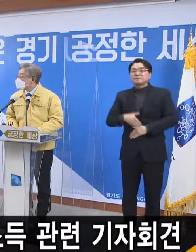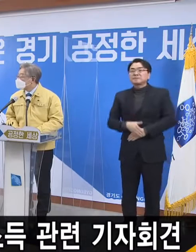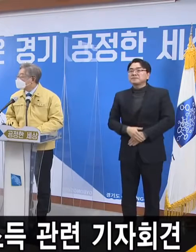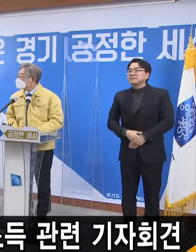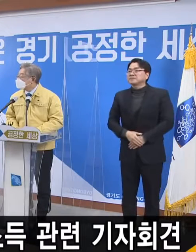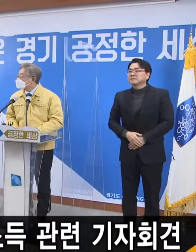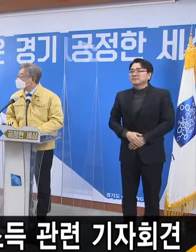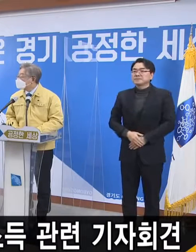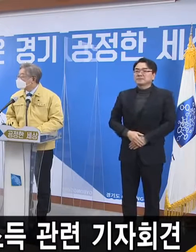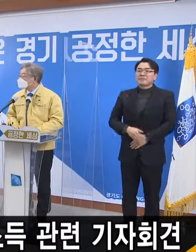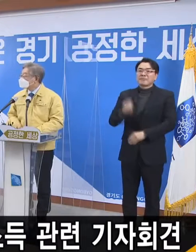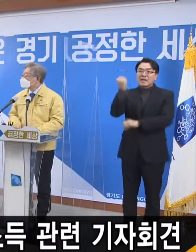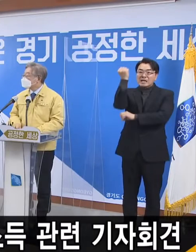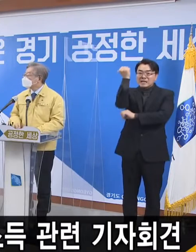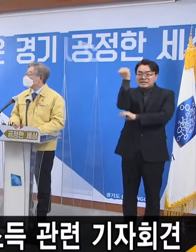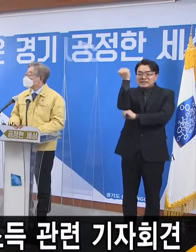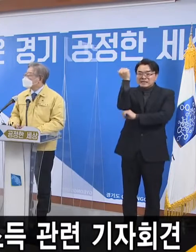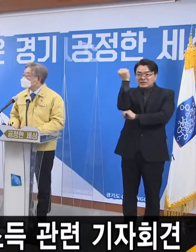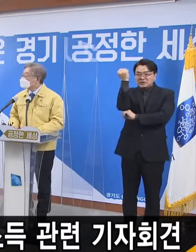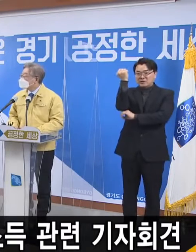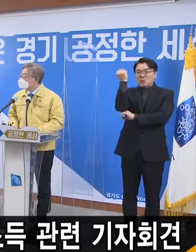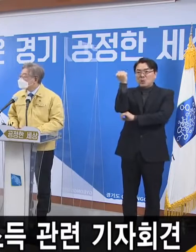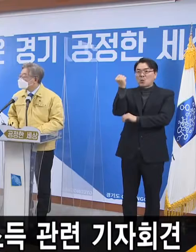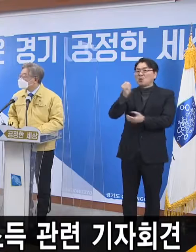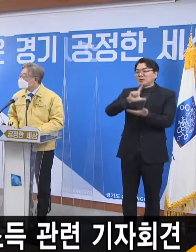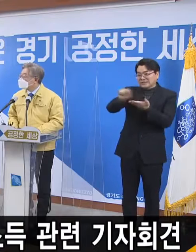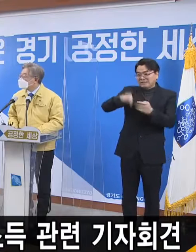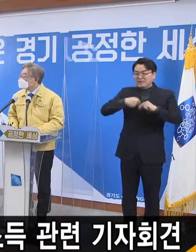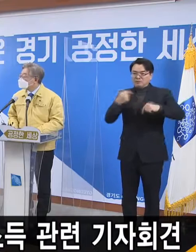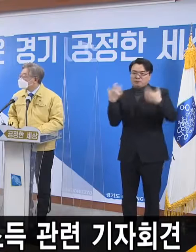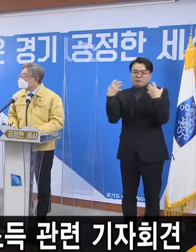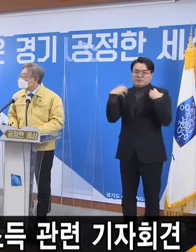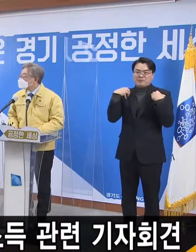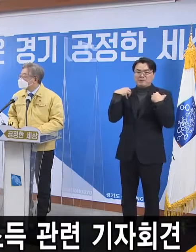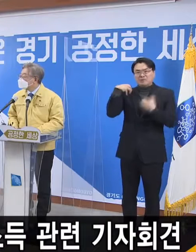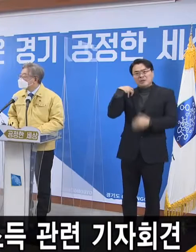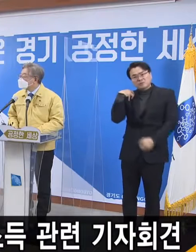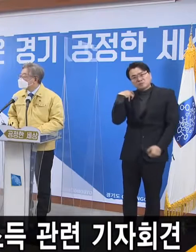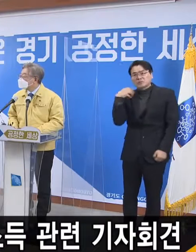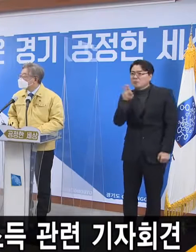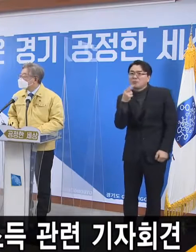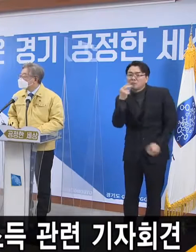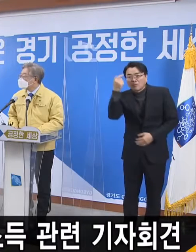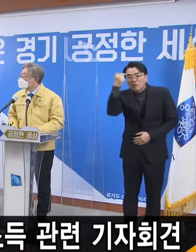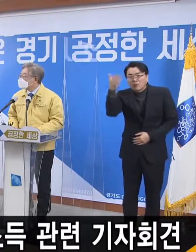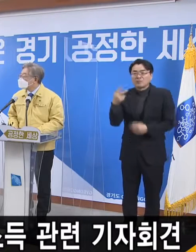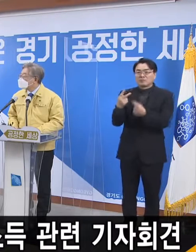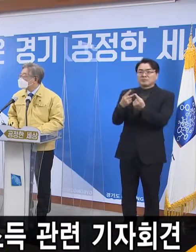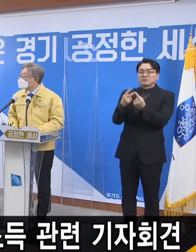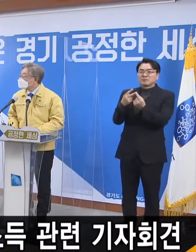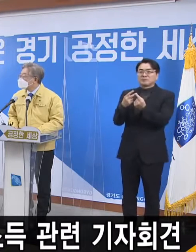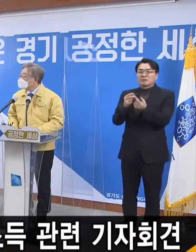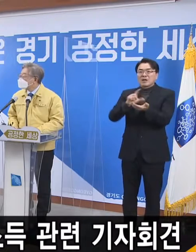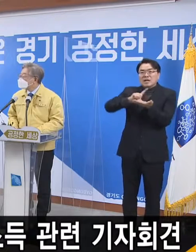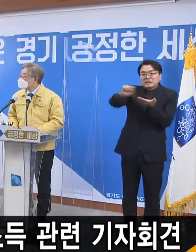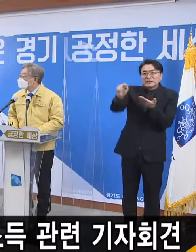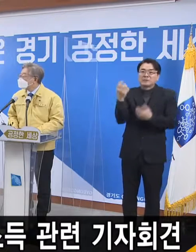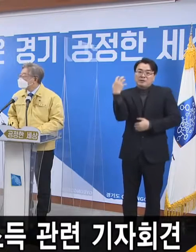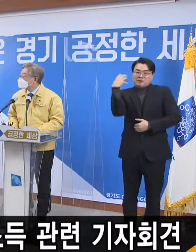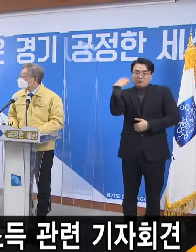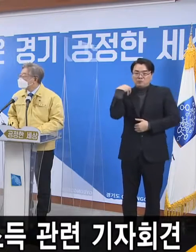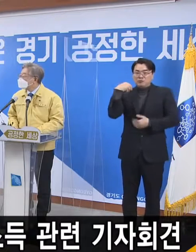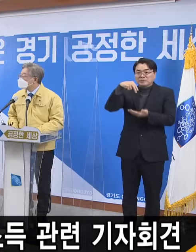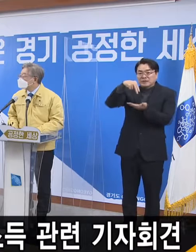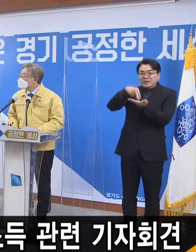기초지방정부의 재정부담은 없는 것인가요? 둘째 지방정부는 선별 지급을 한다는 이야기가 있습니다.